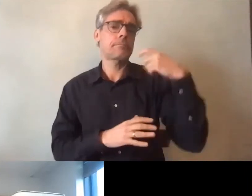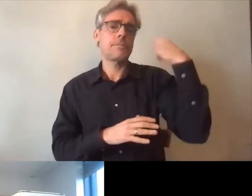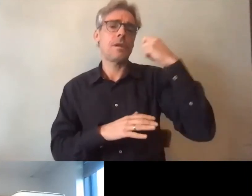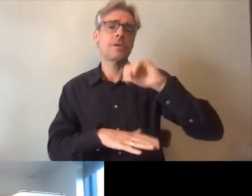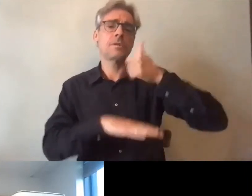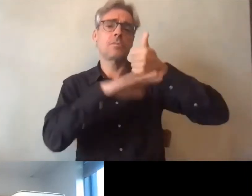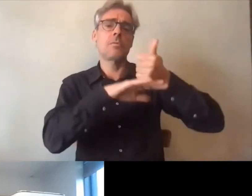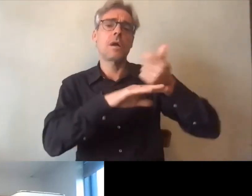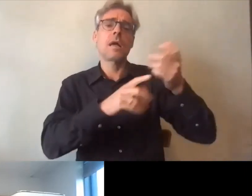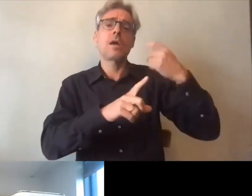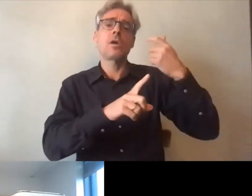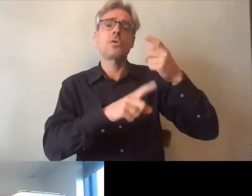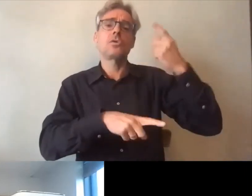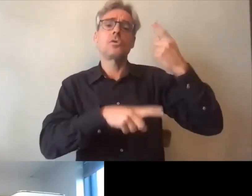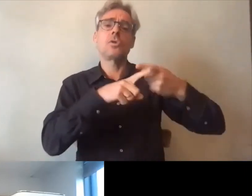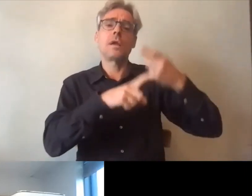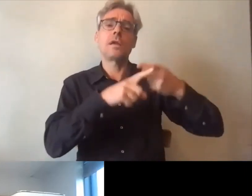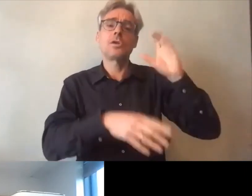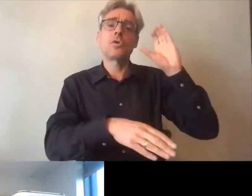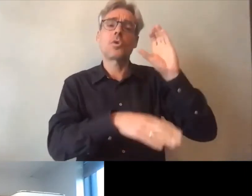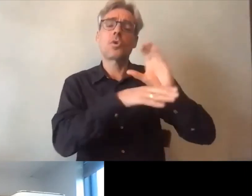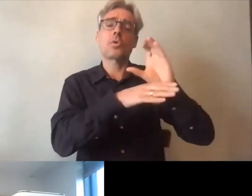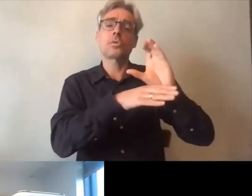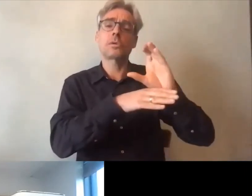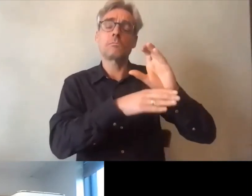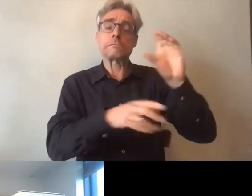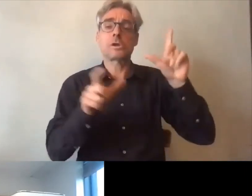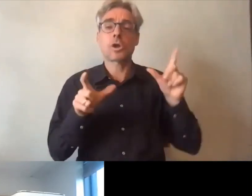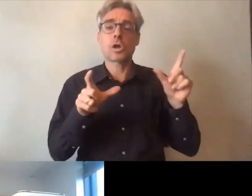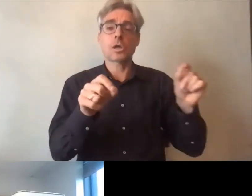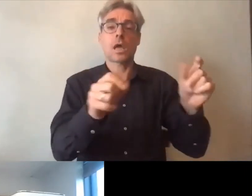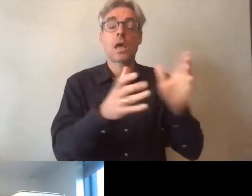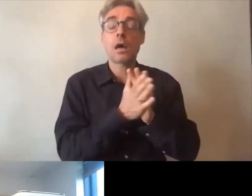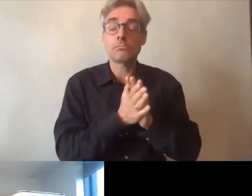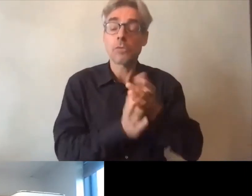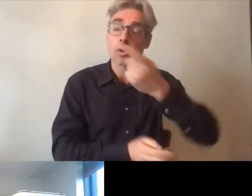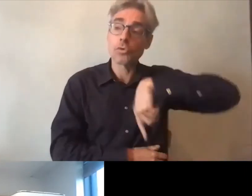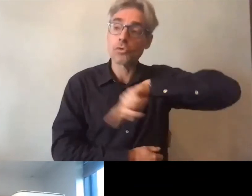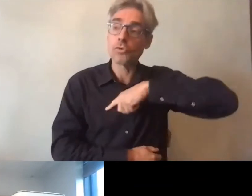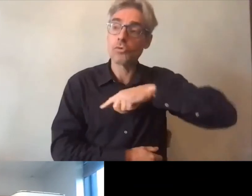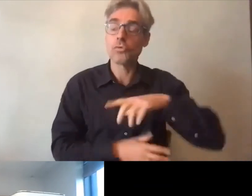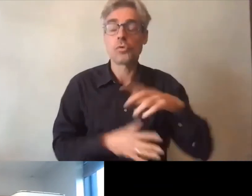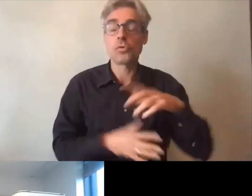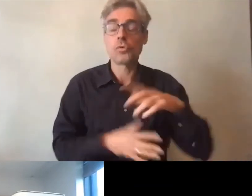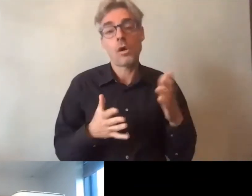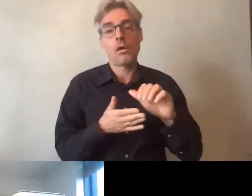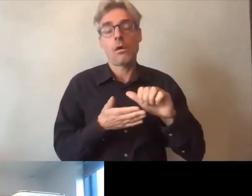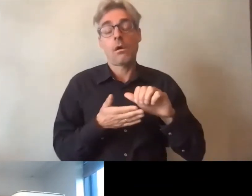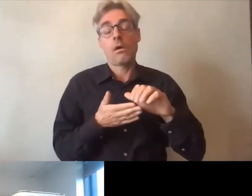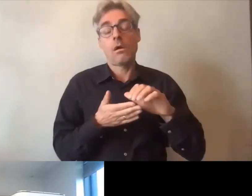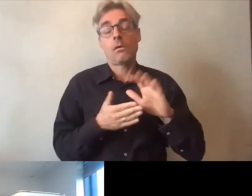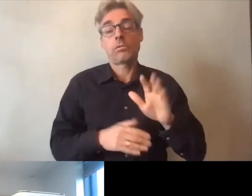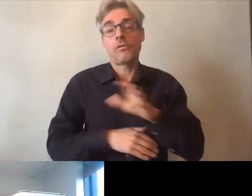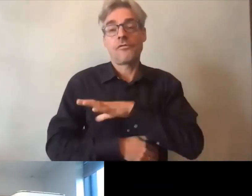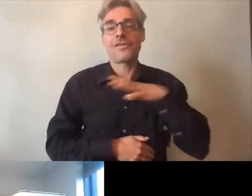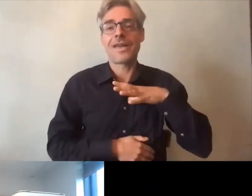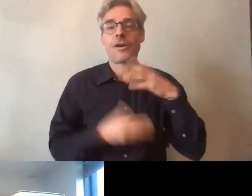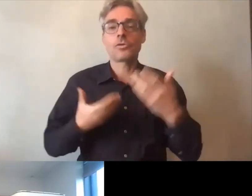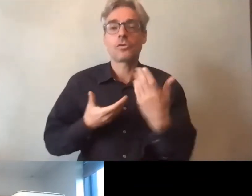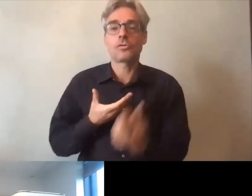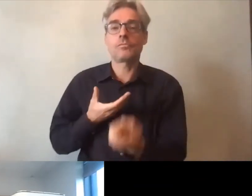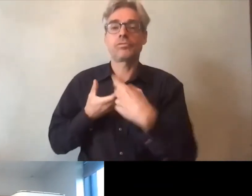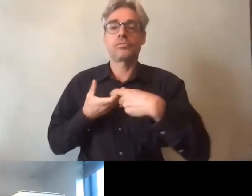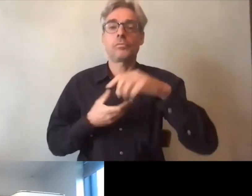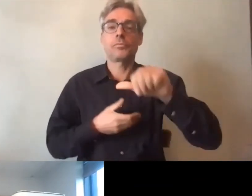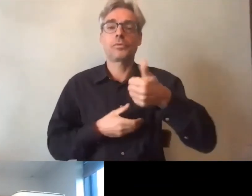la Ligue contre le cancer et à cet égard nous sommes extrêmement honorés de vous compter parmi nous aujourd'hui pour cette première